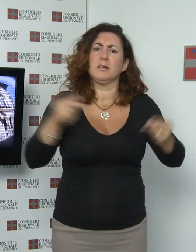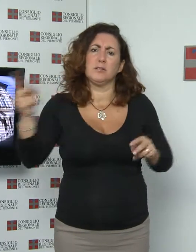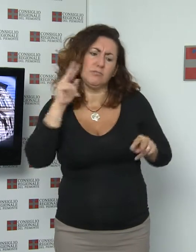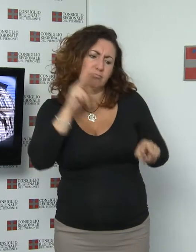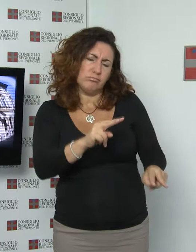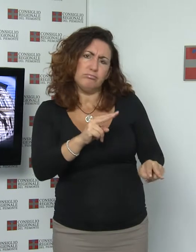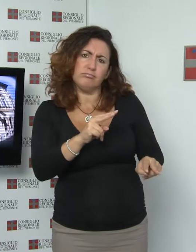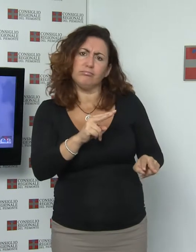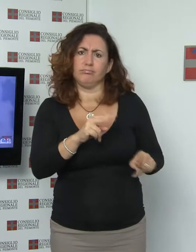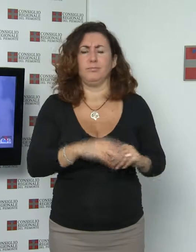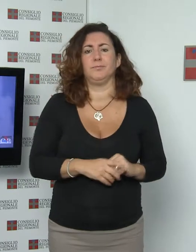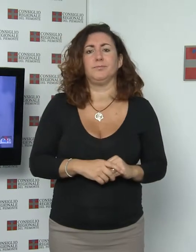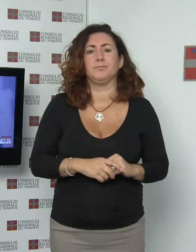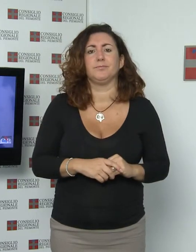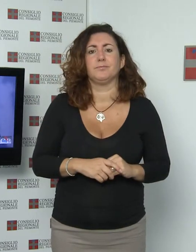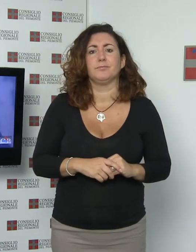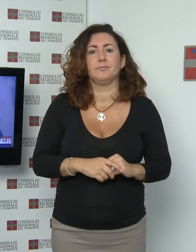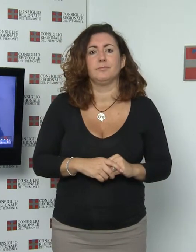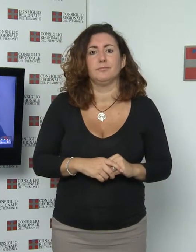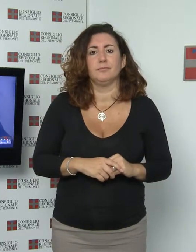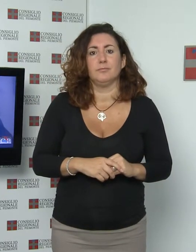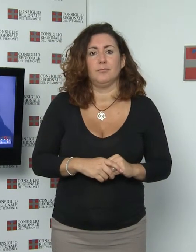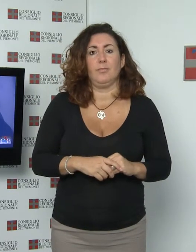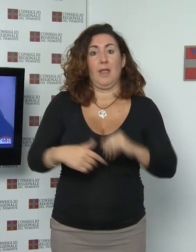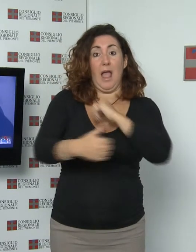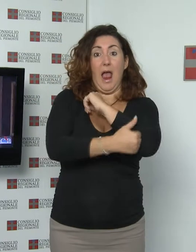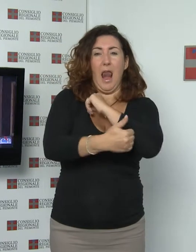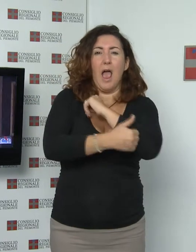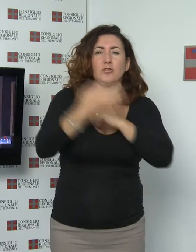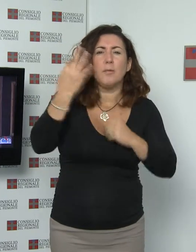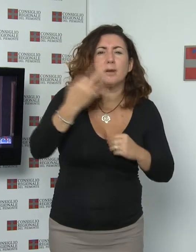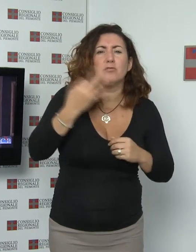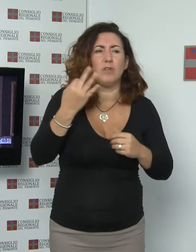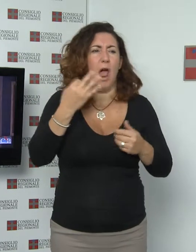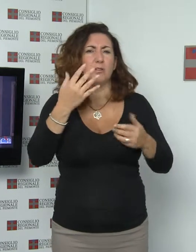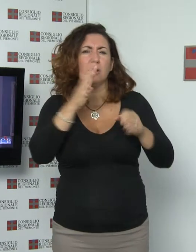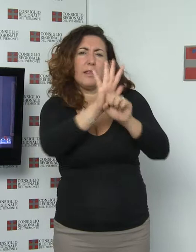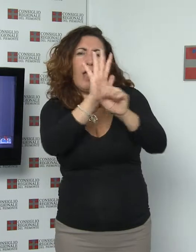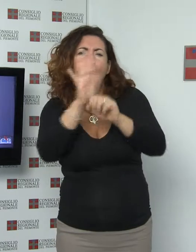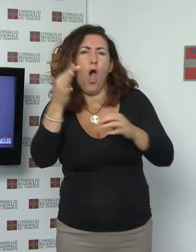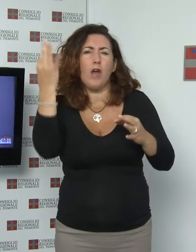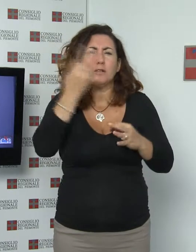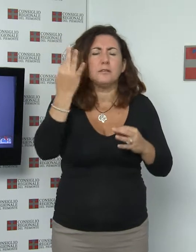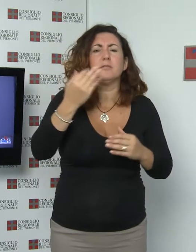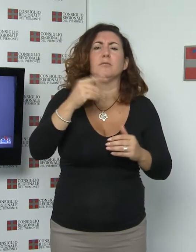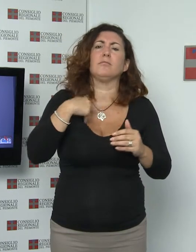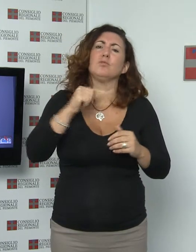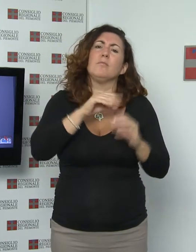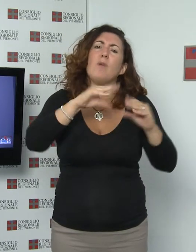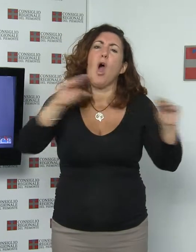reale Legni di essenze pregiate e raffinati decori contraddistinguono i mobili barocchi di Pietro Piffetti. A re degli